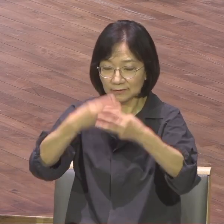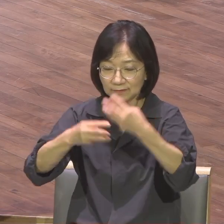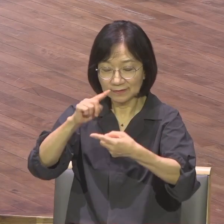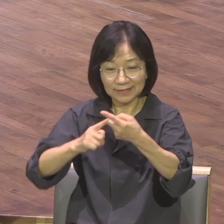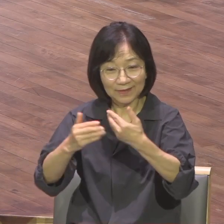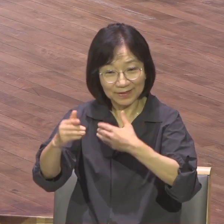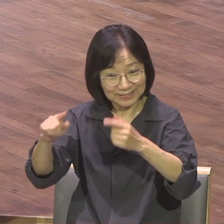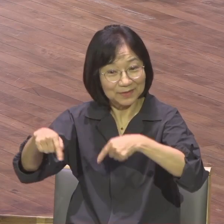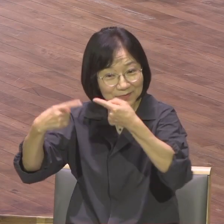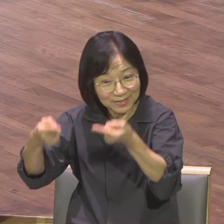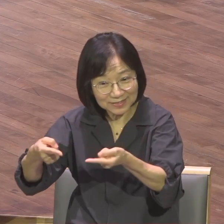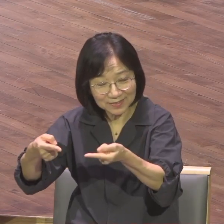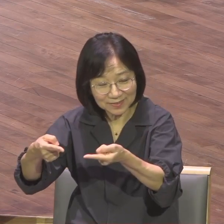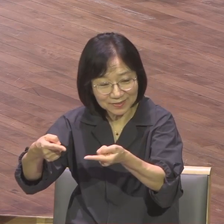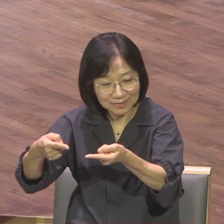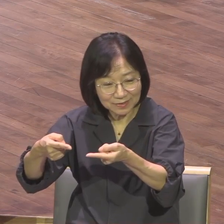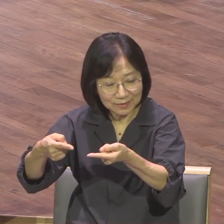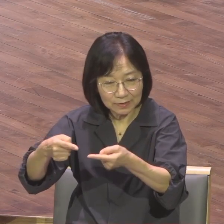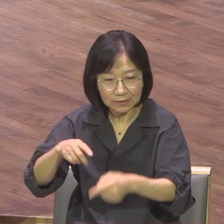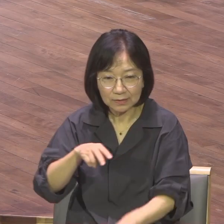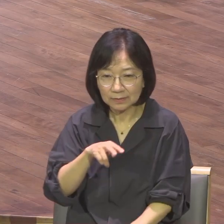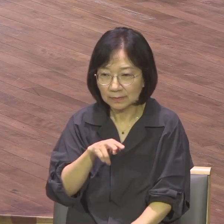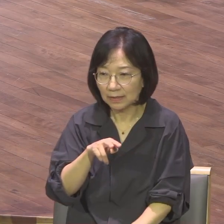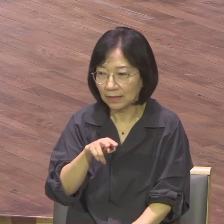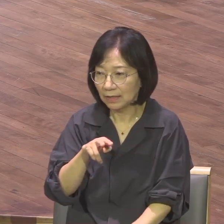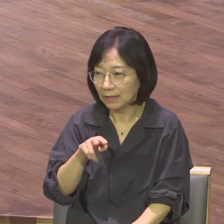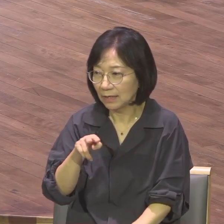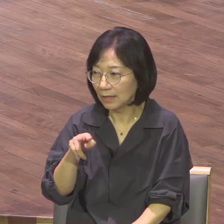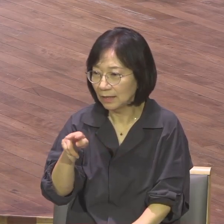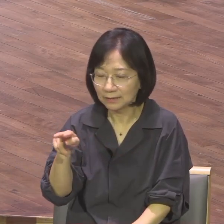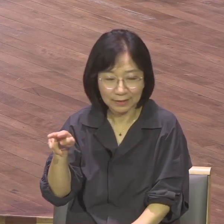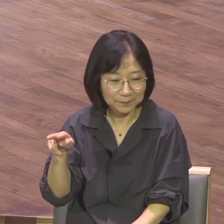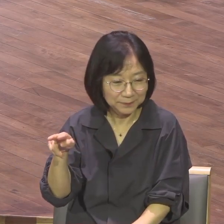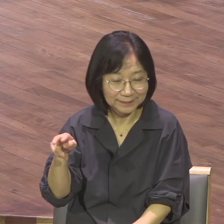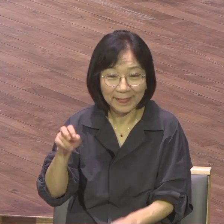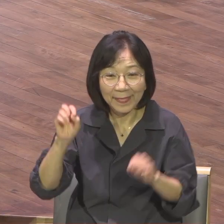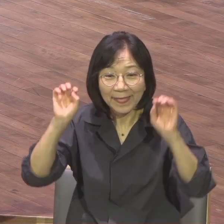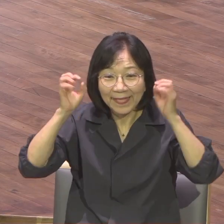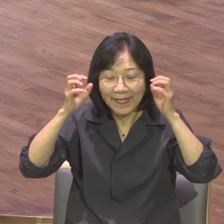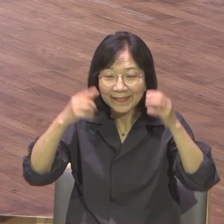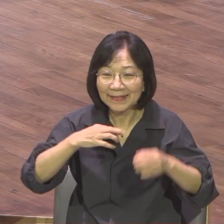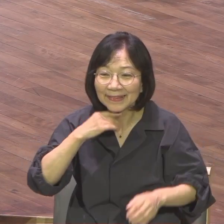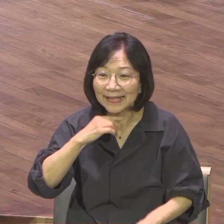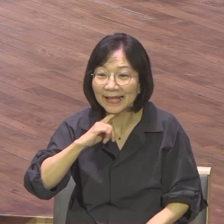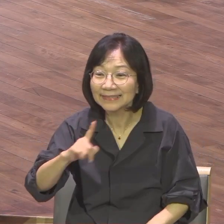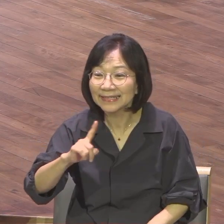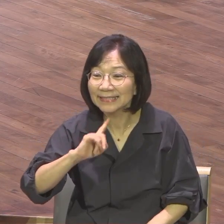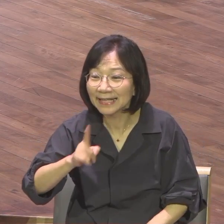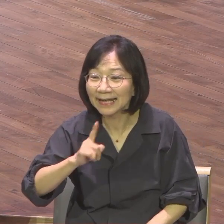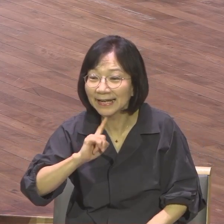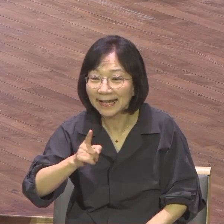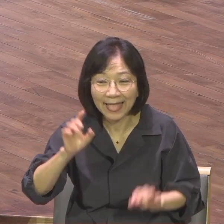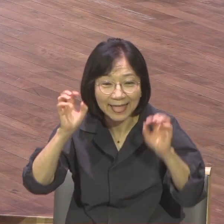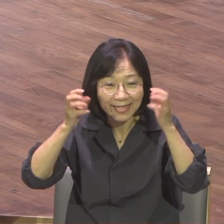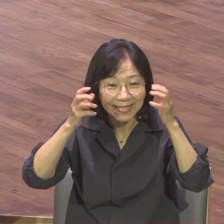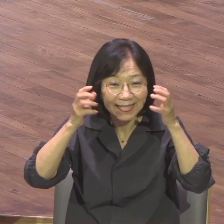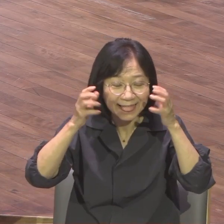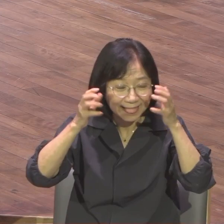정말 한 살 한 살 막 태어난 아기 띠매고 세계